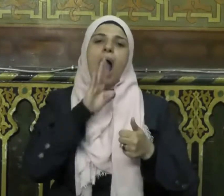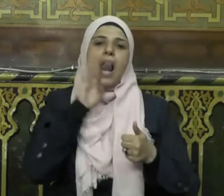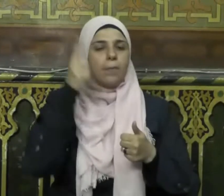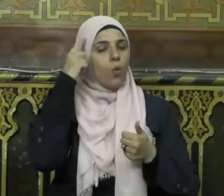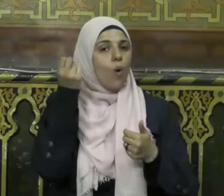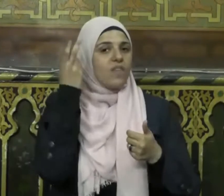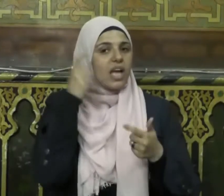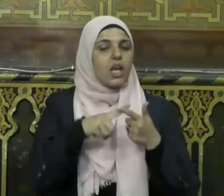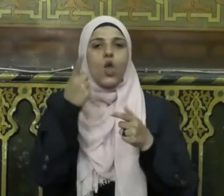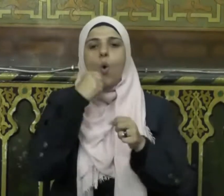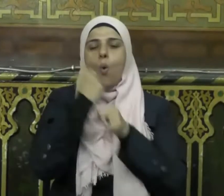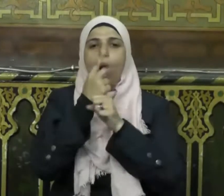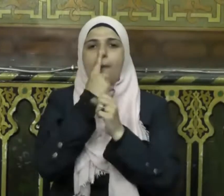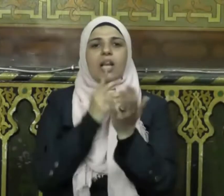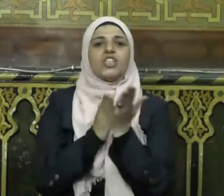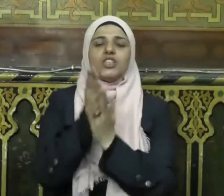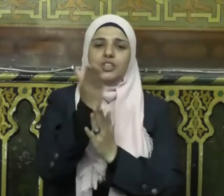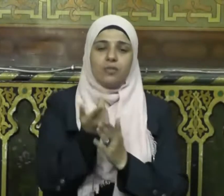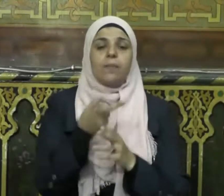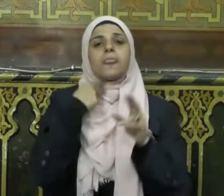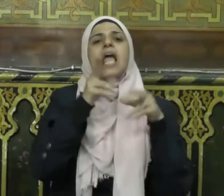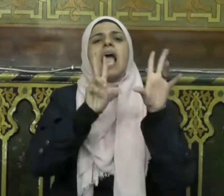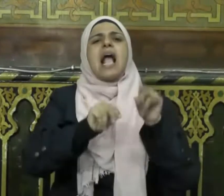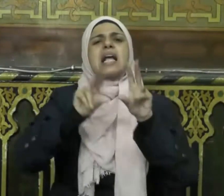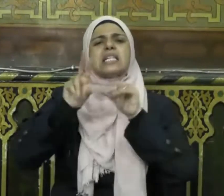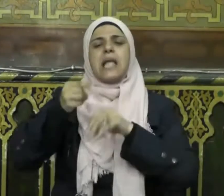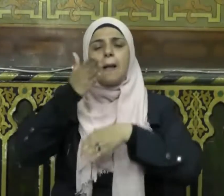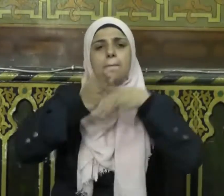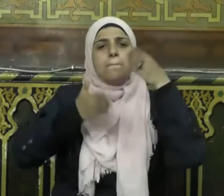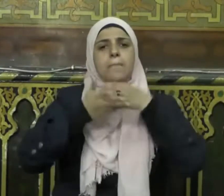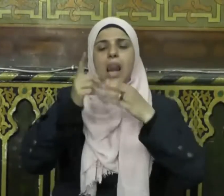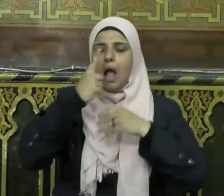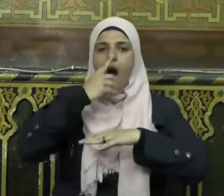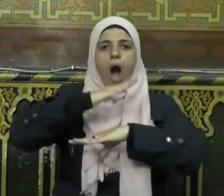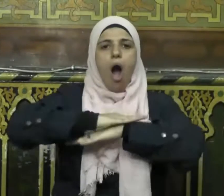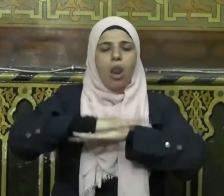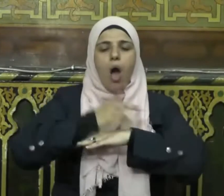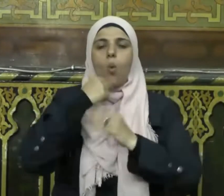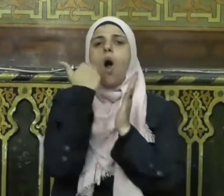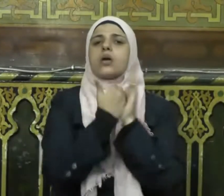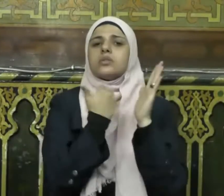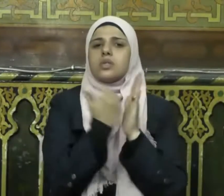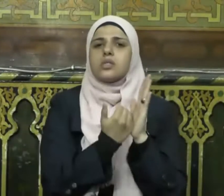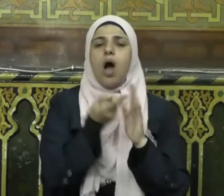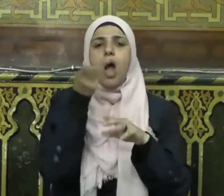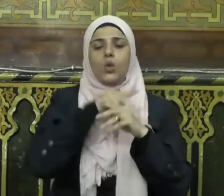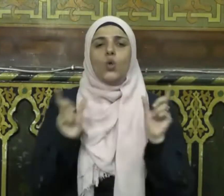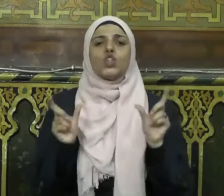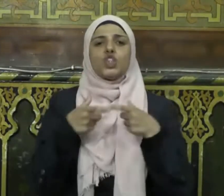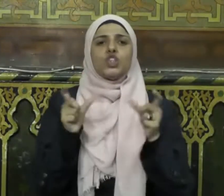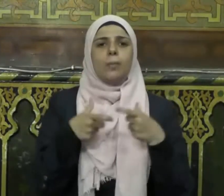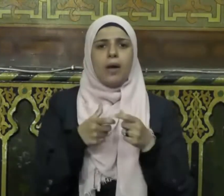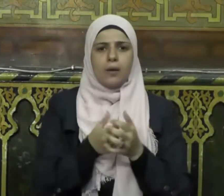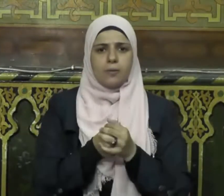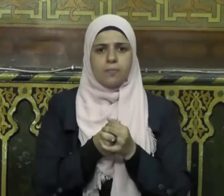وفكريا وسلوكيا كذلك بناءه أخلاقيا واقتصاديا واجتماعيا بناء